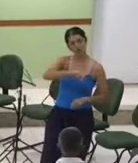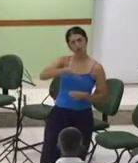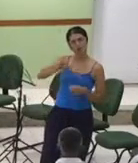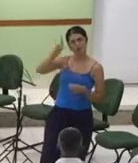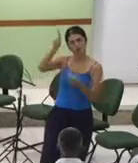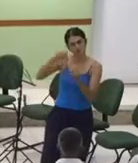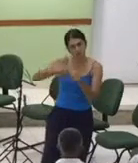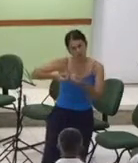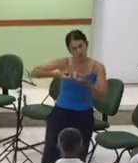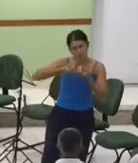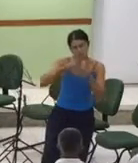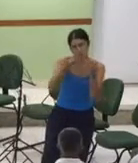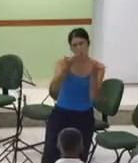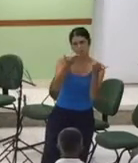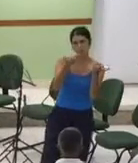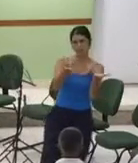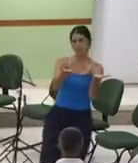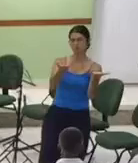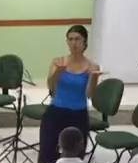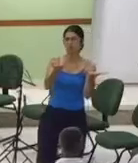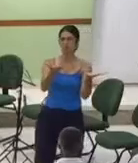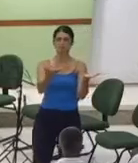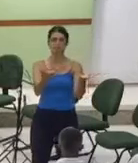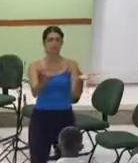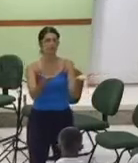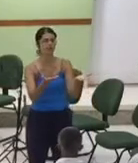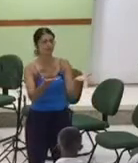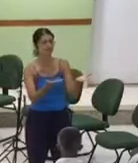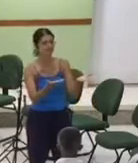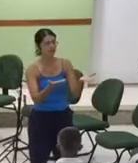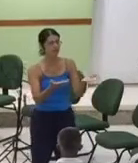A graça aconselha